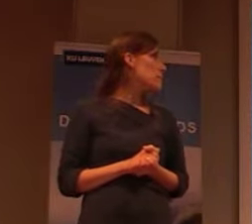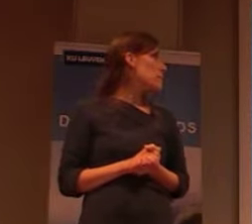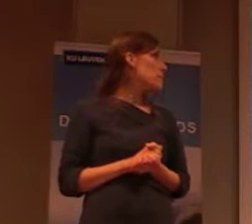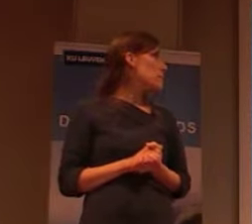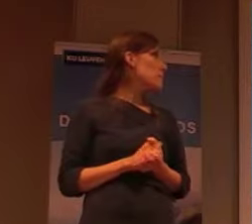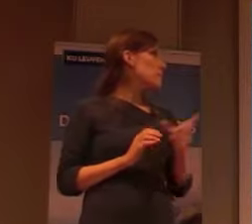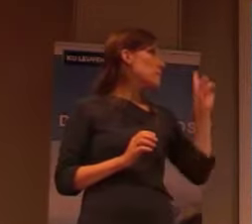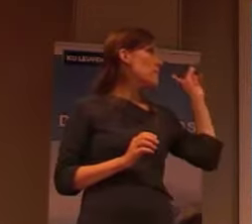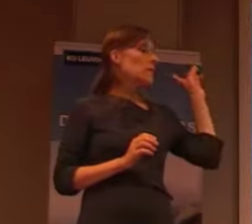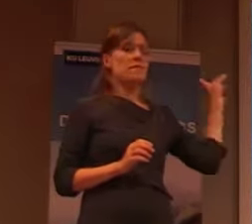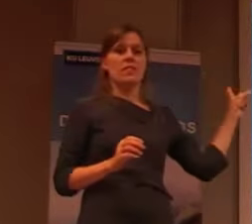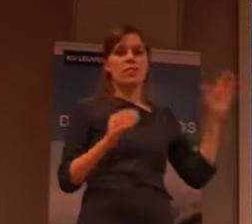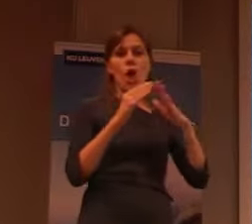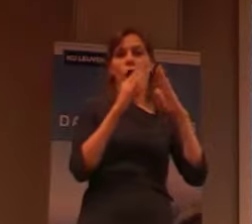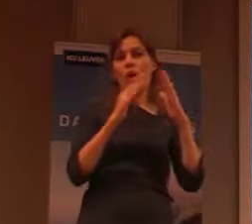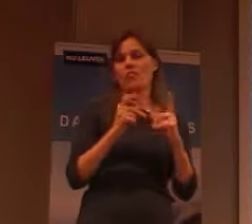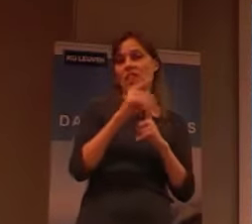Dit is een huisje dan.